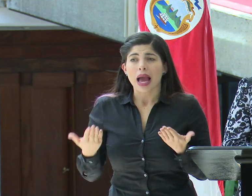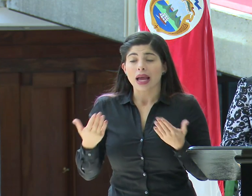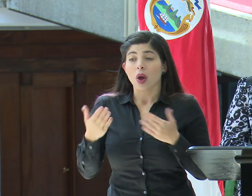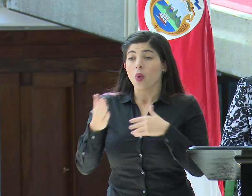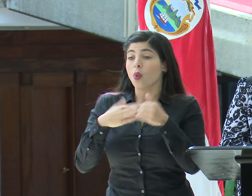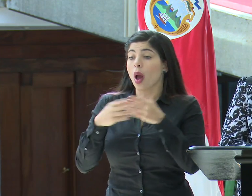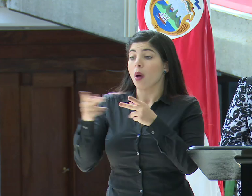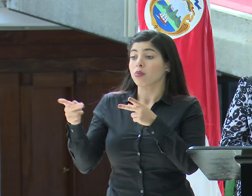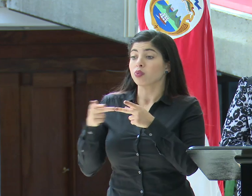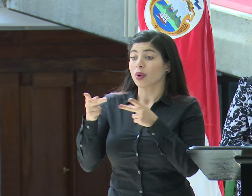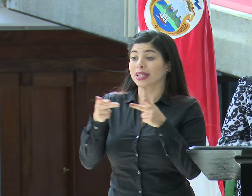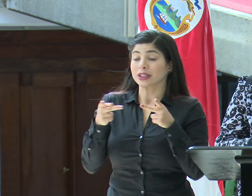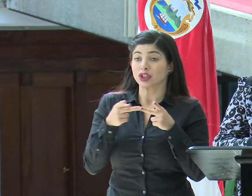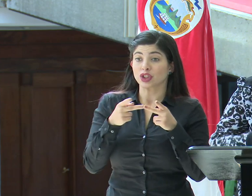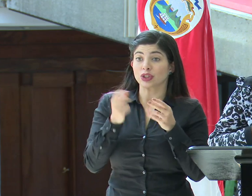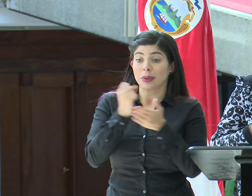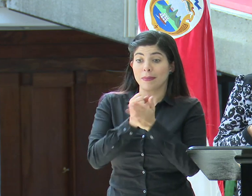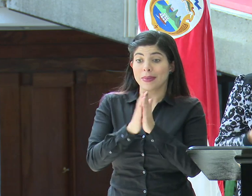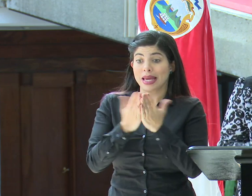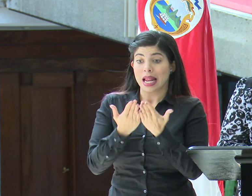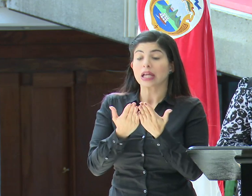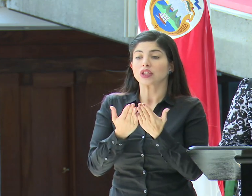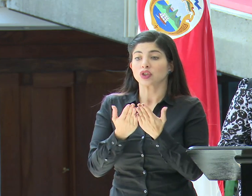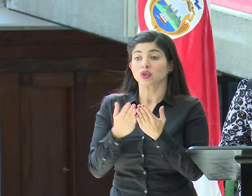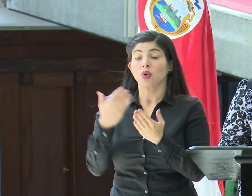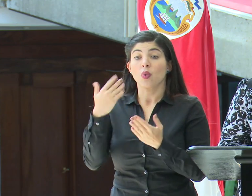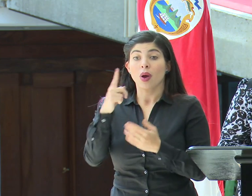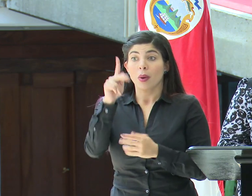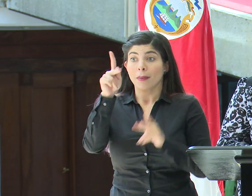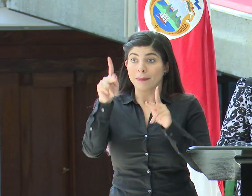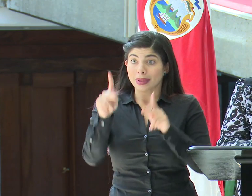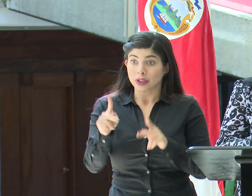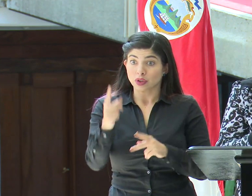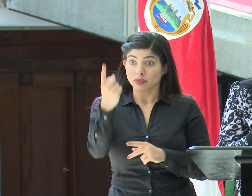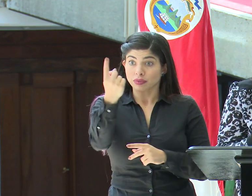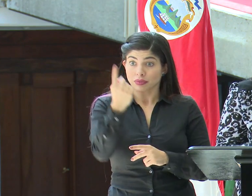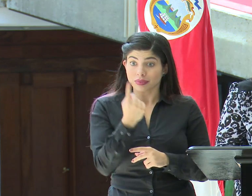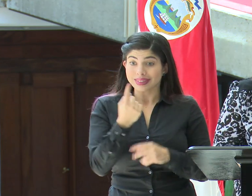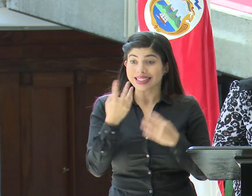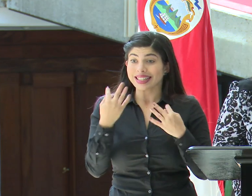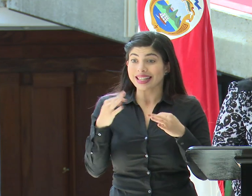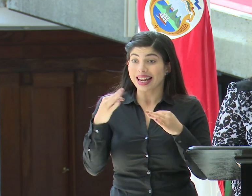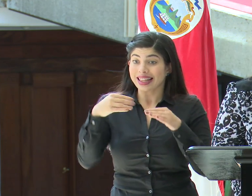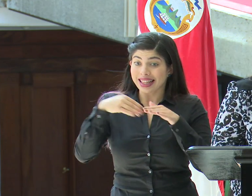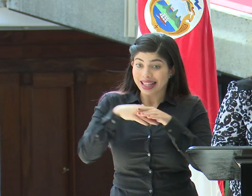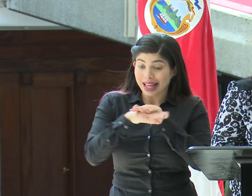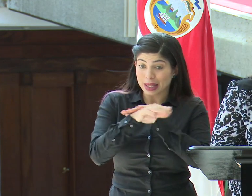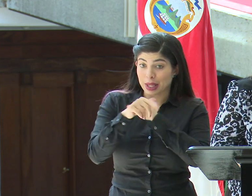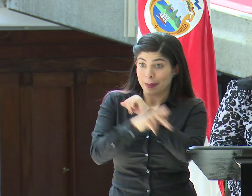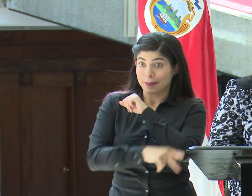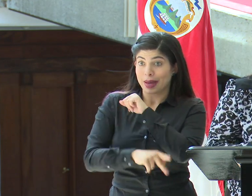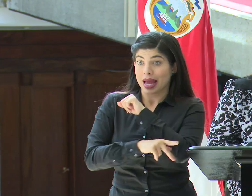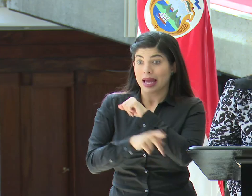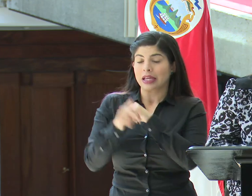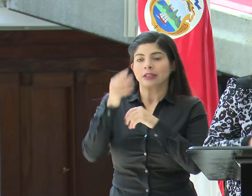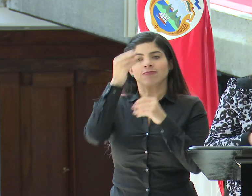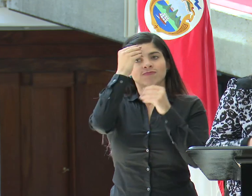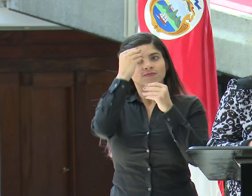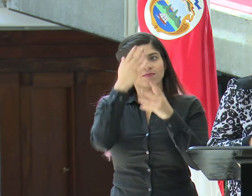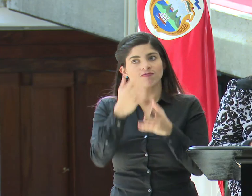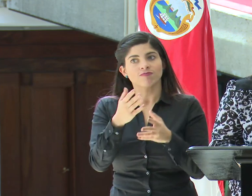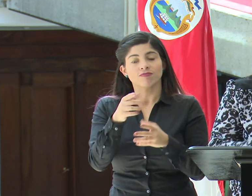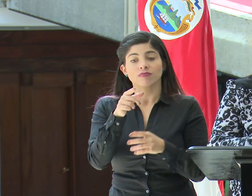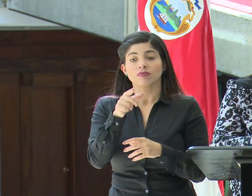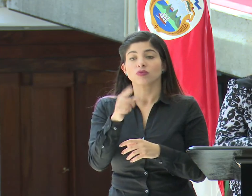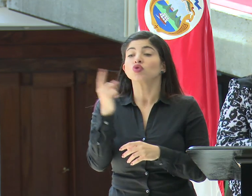los puestos de control migratorio notifiquen a la persona que está tratando de hacer ingreso al territorio nacional, que serían